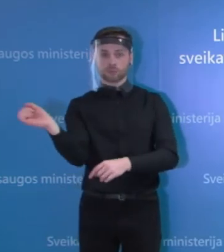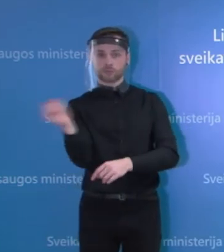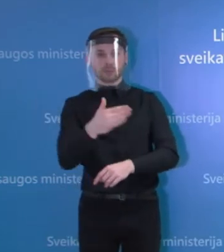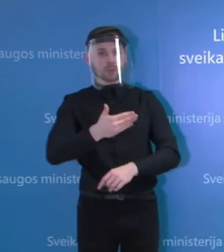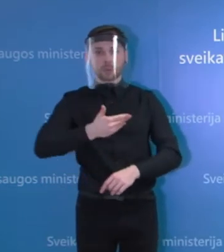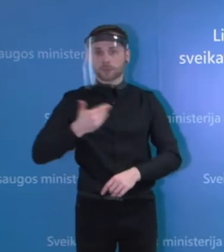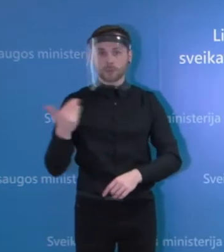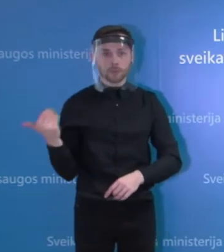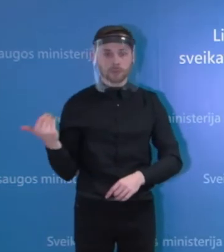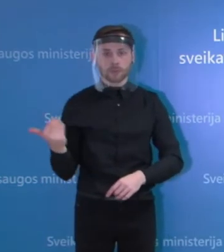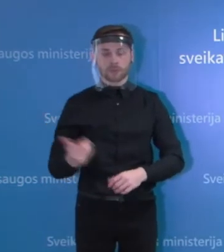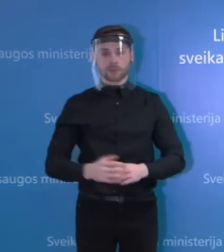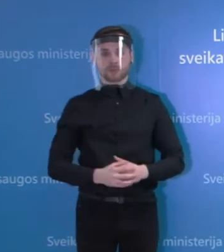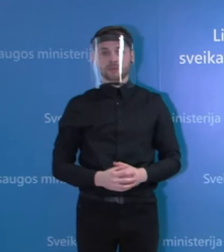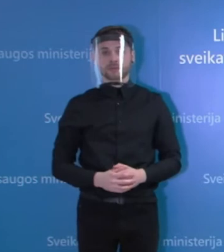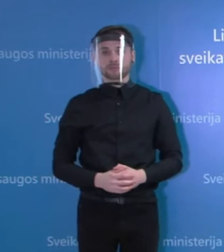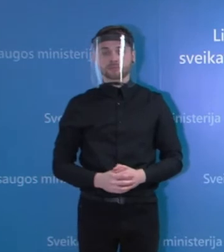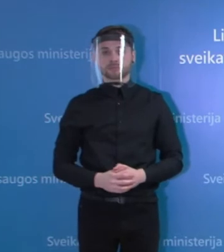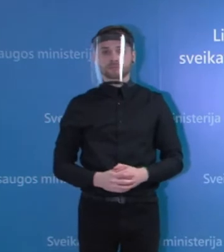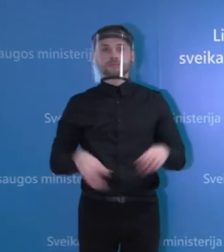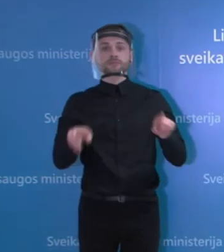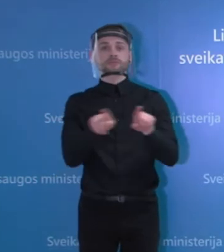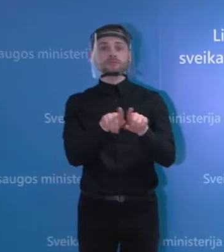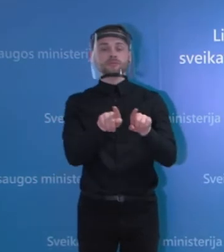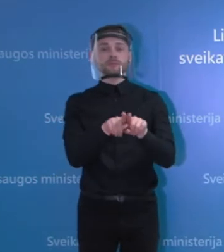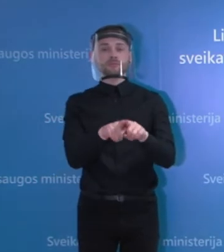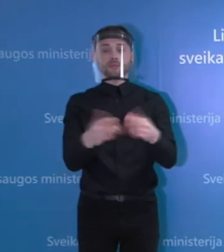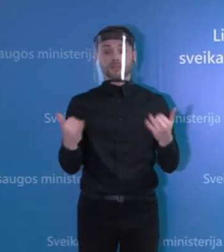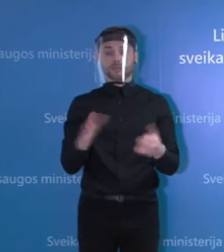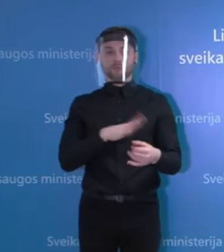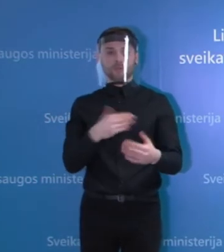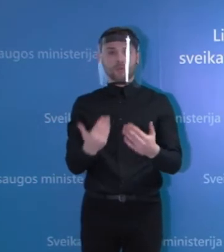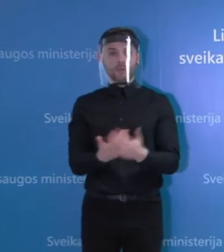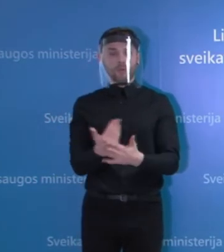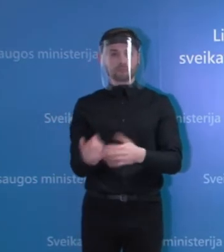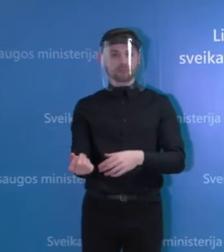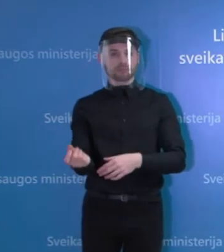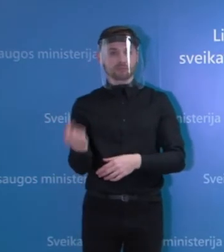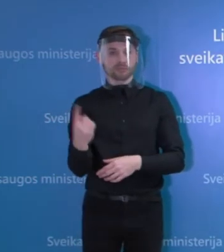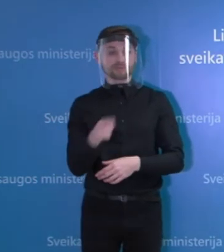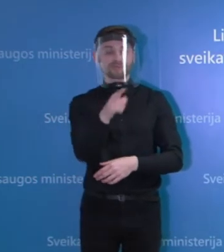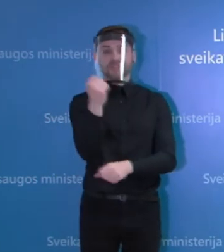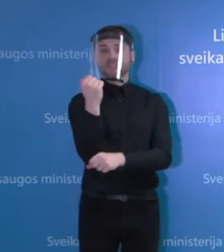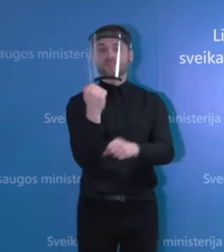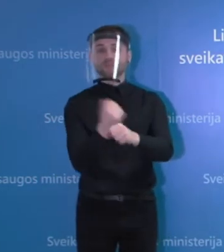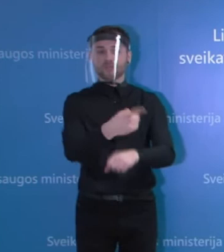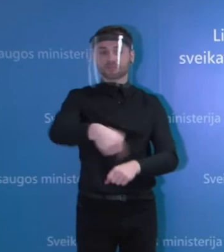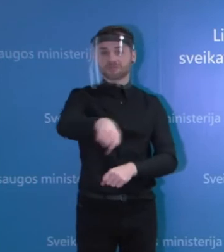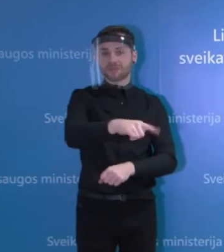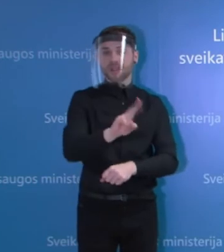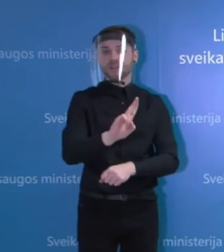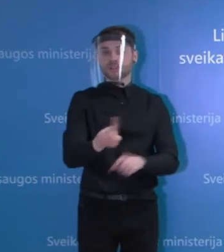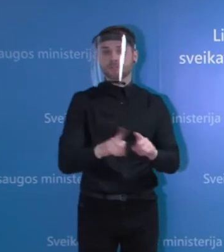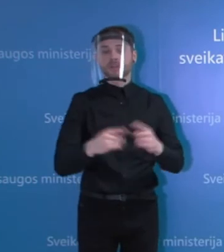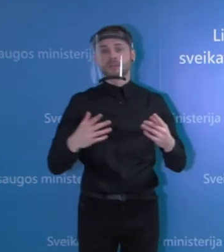veikatos centras iš jos įstaigos neturi. Taip pat šiandien dar paaiškėjo, jog šio gospiso darbuotojai teikia ir